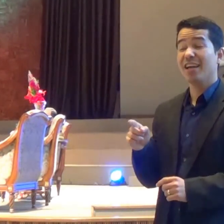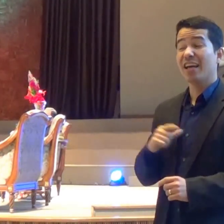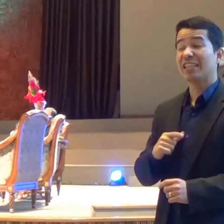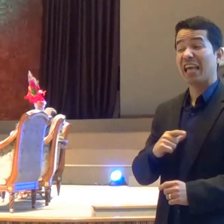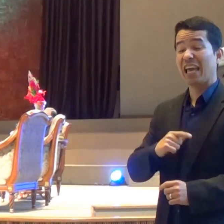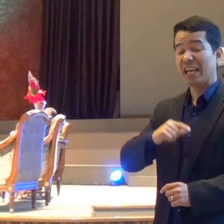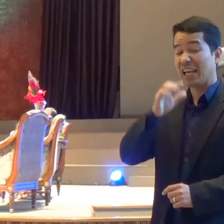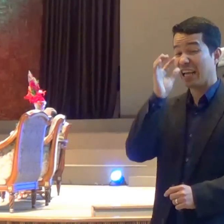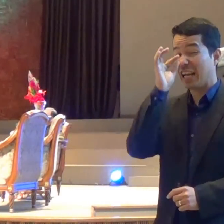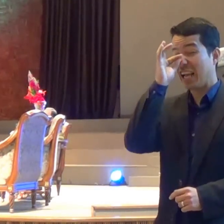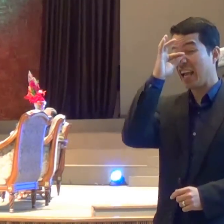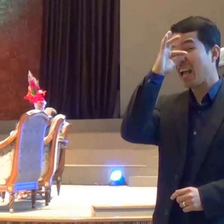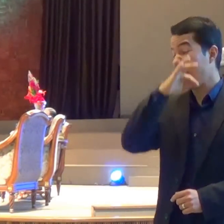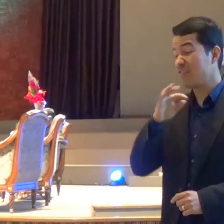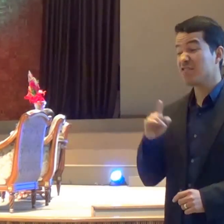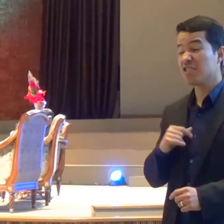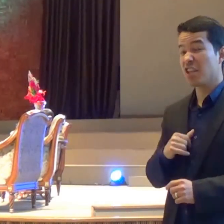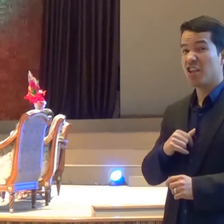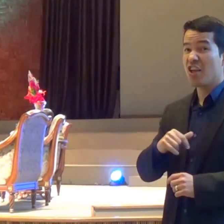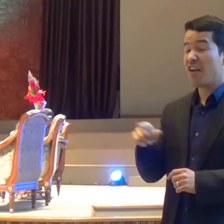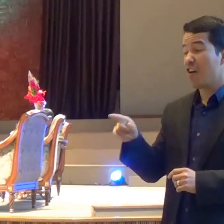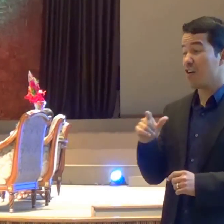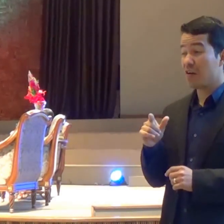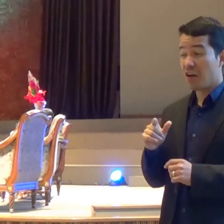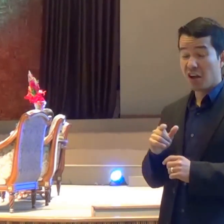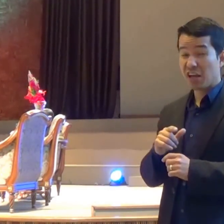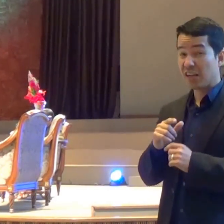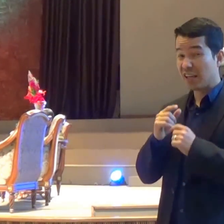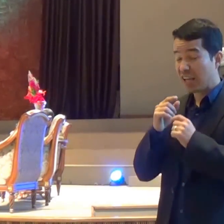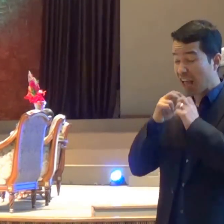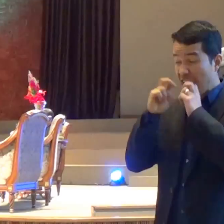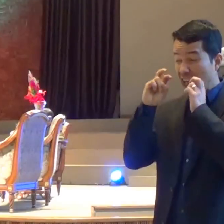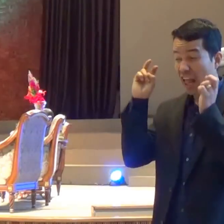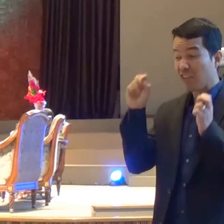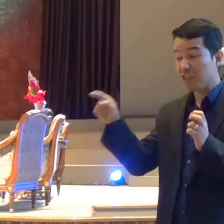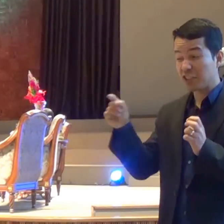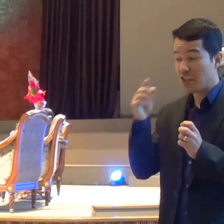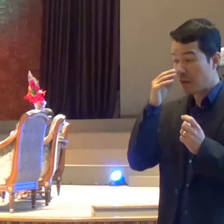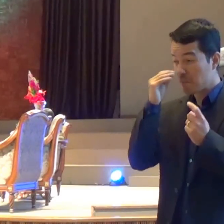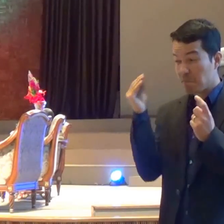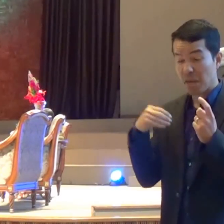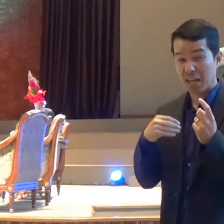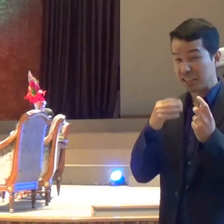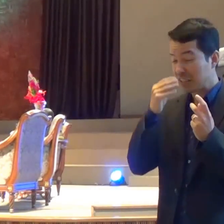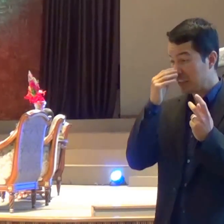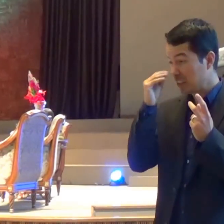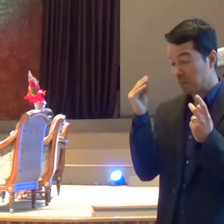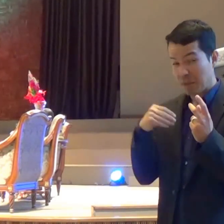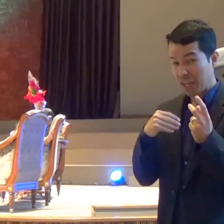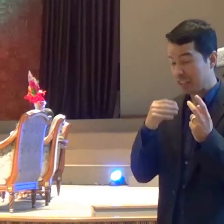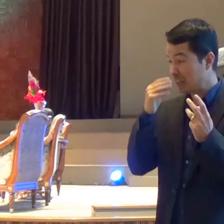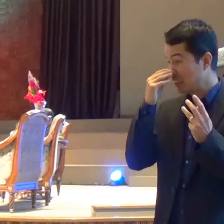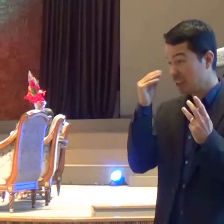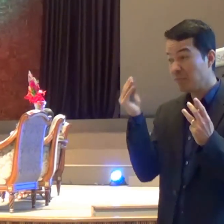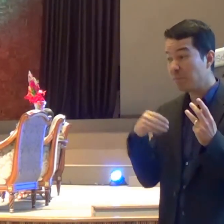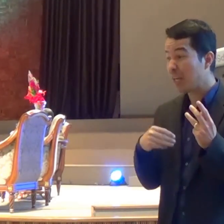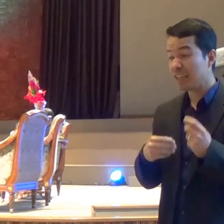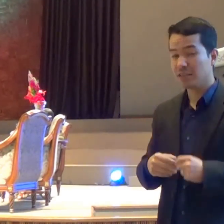Mas quando Você Se converter Apacenta Os meus Cordeirinhos